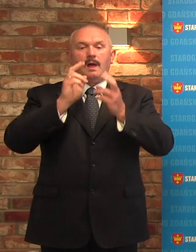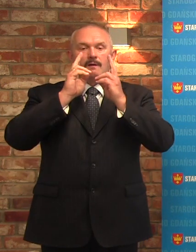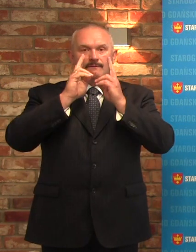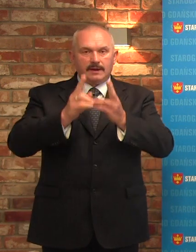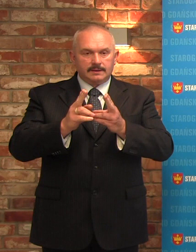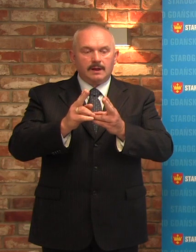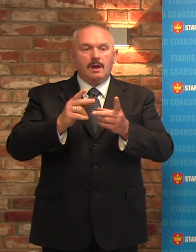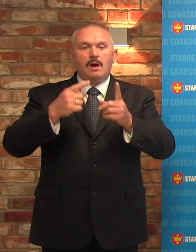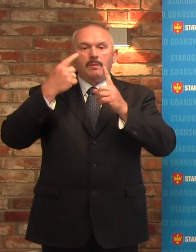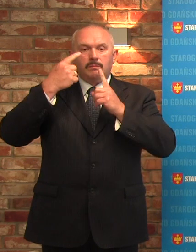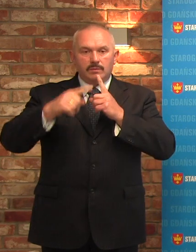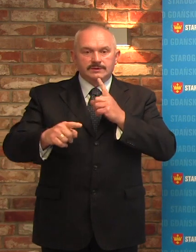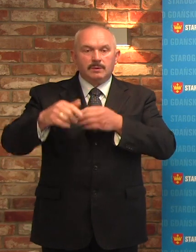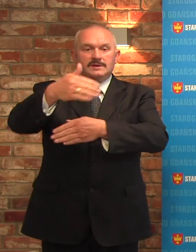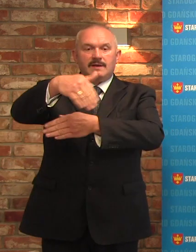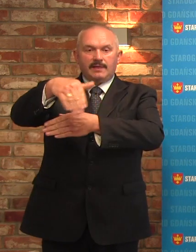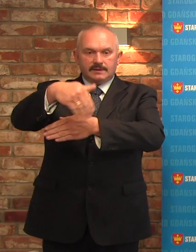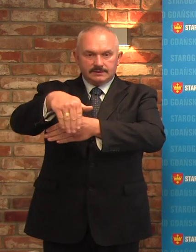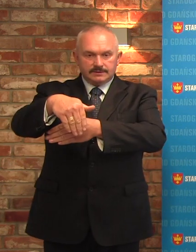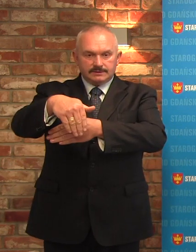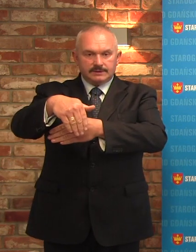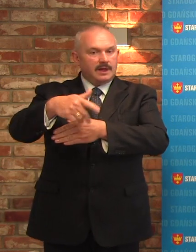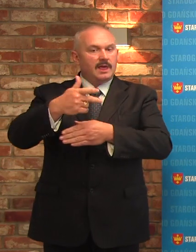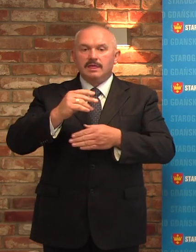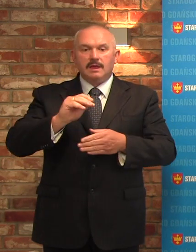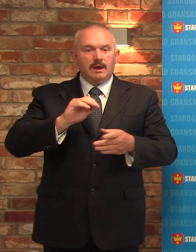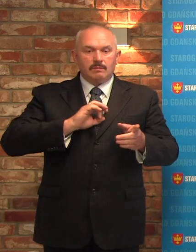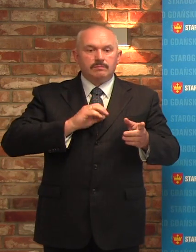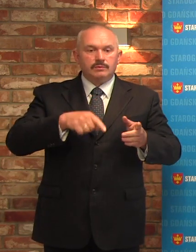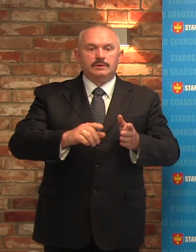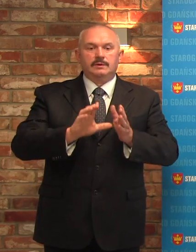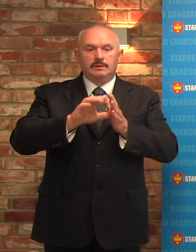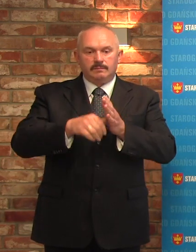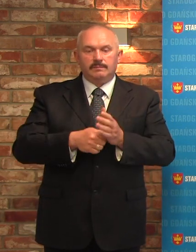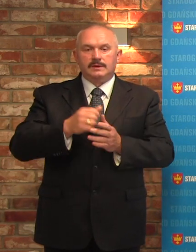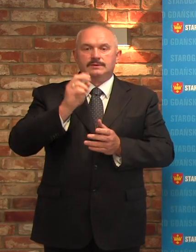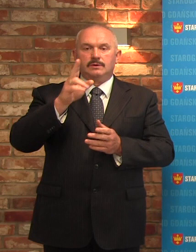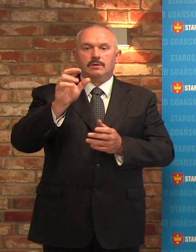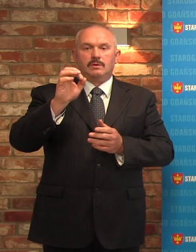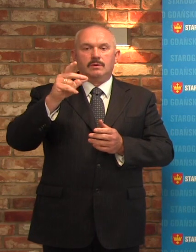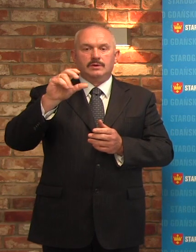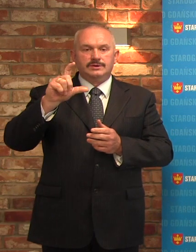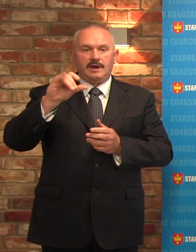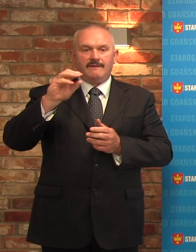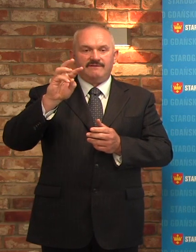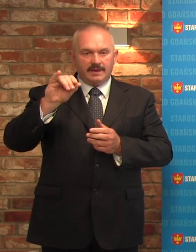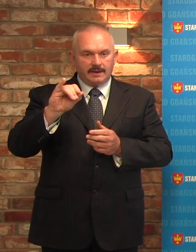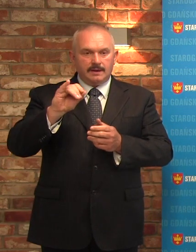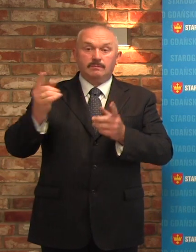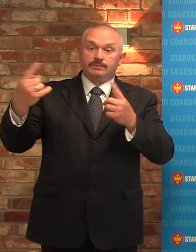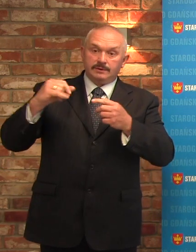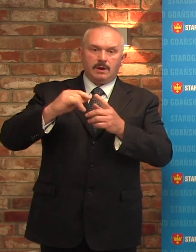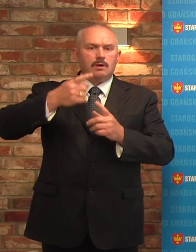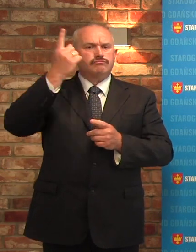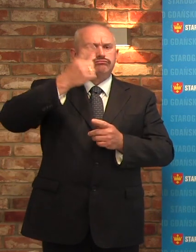że poseł z zewnątrz nieskociewia praktycznie, przyjeżdża i poucza nas,